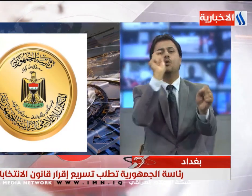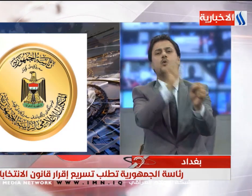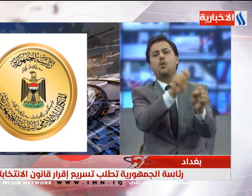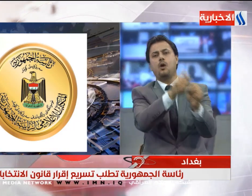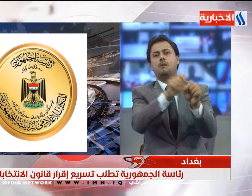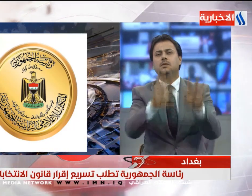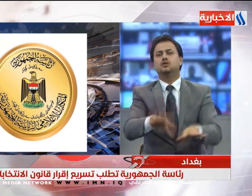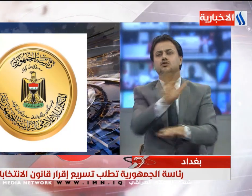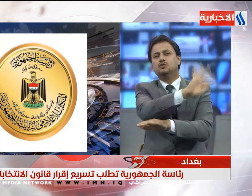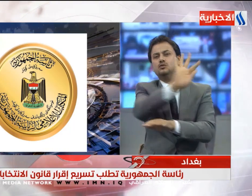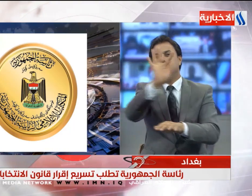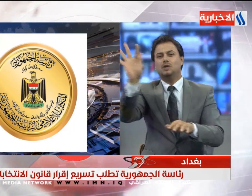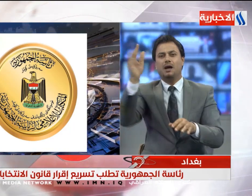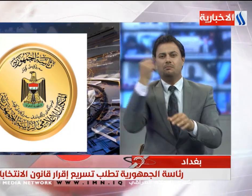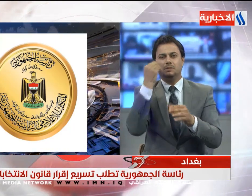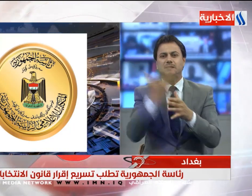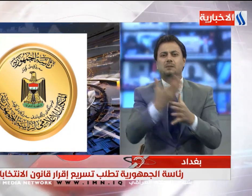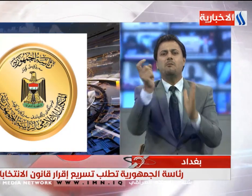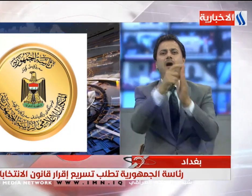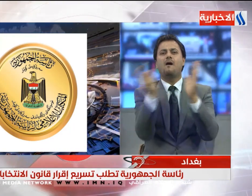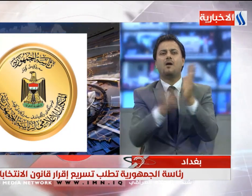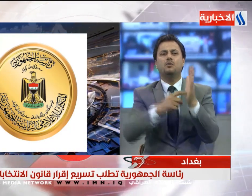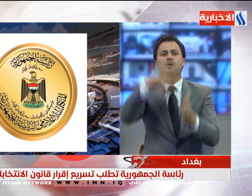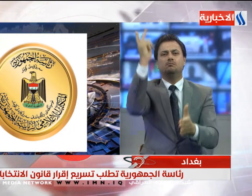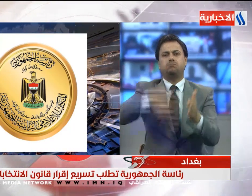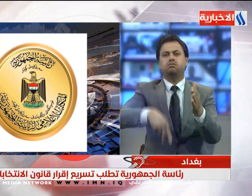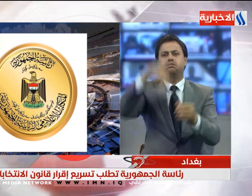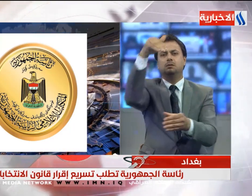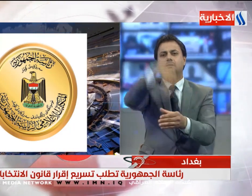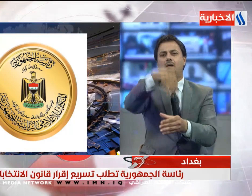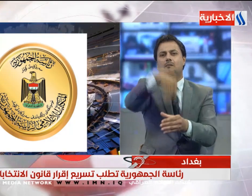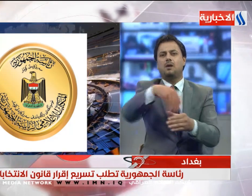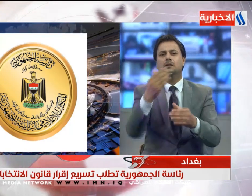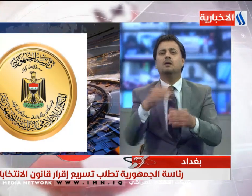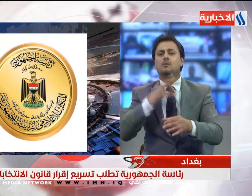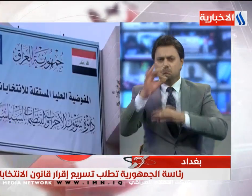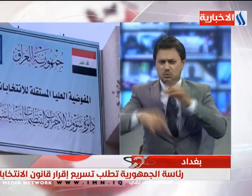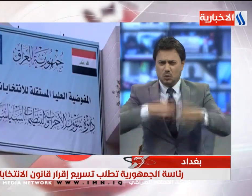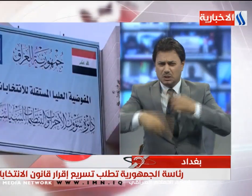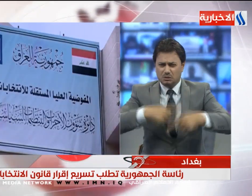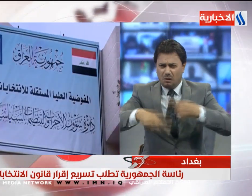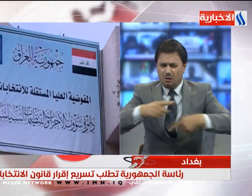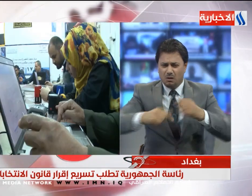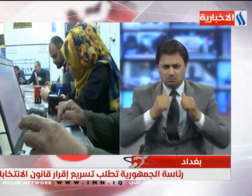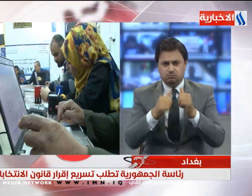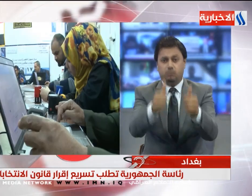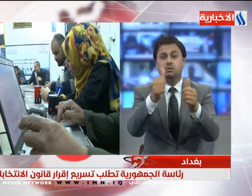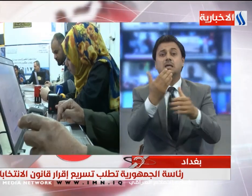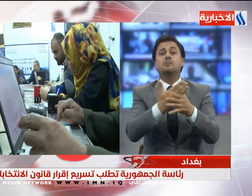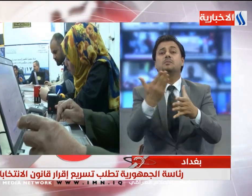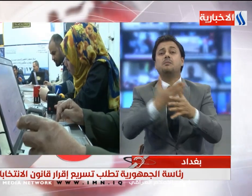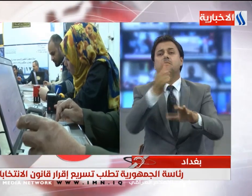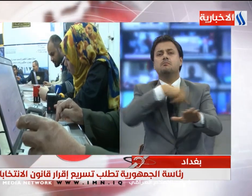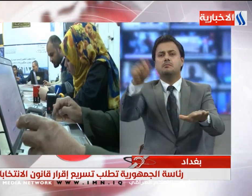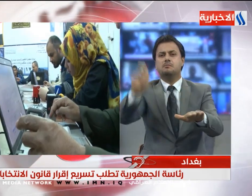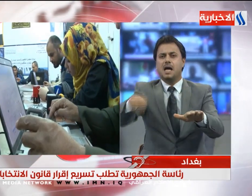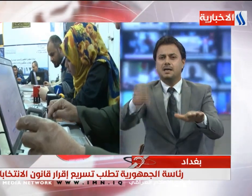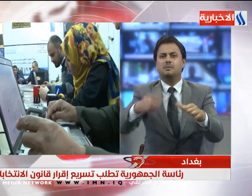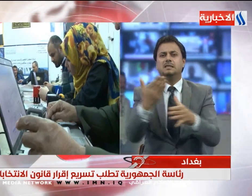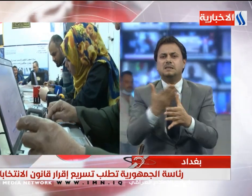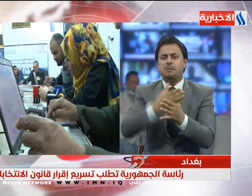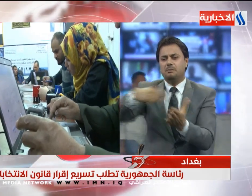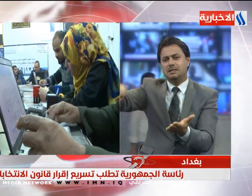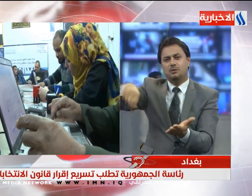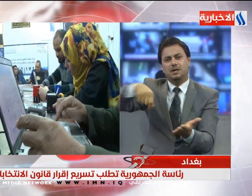مجلس نواب تسريع إقرار قانون الانتخابات فضلا عن العمل لإيجاد حلول للمحكمة الاتحادية للمصادقة على